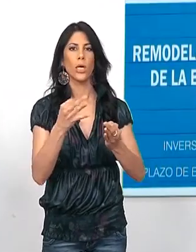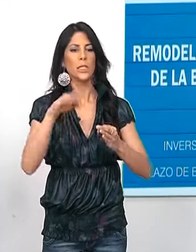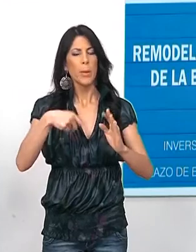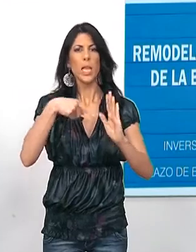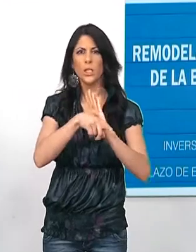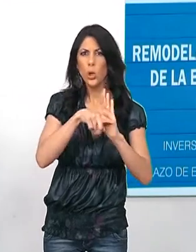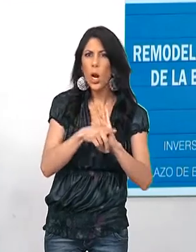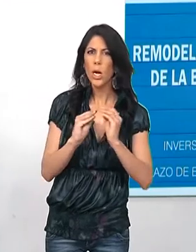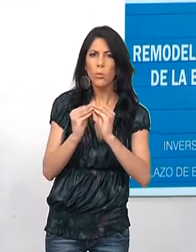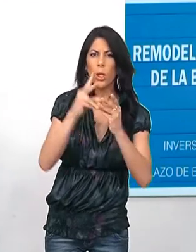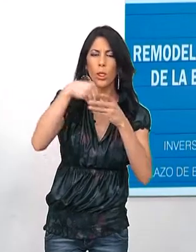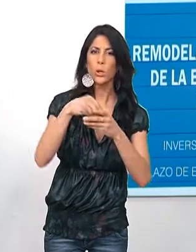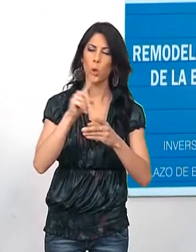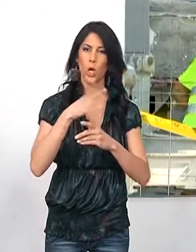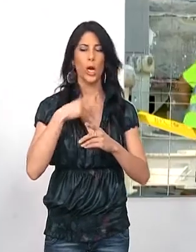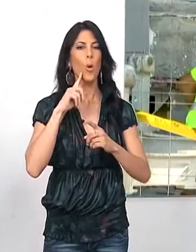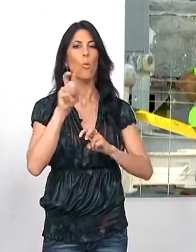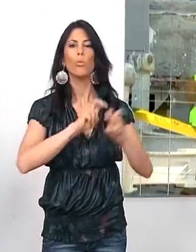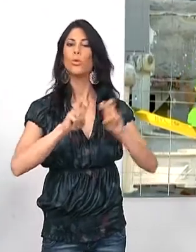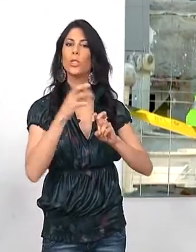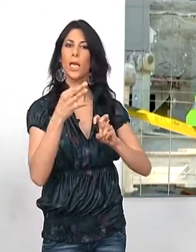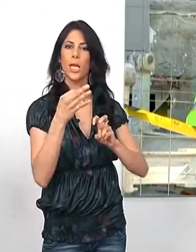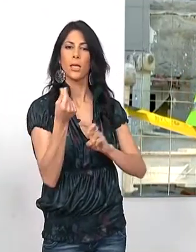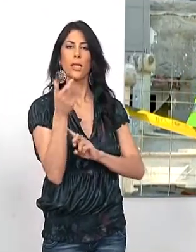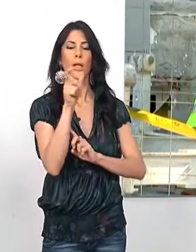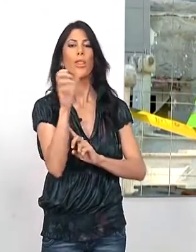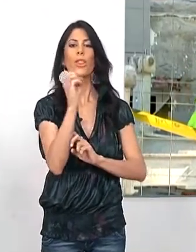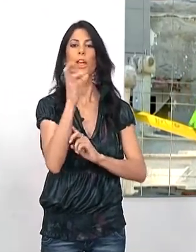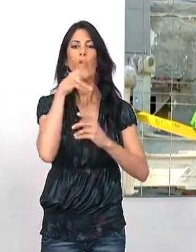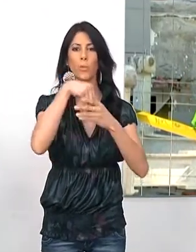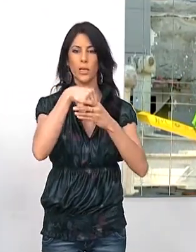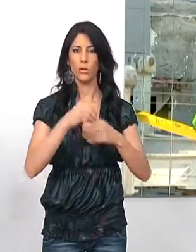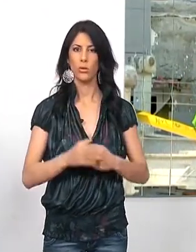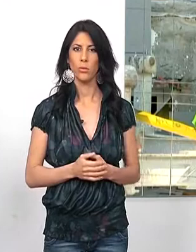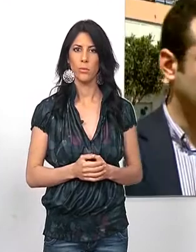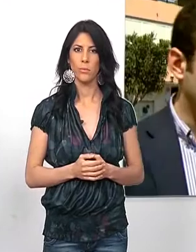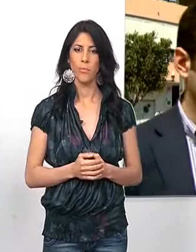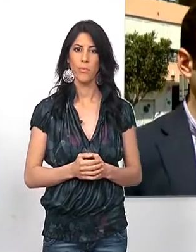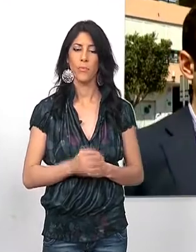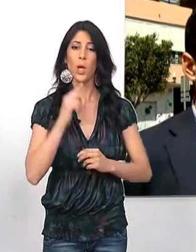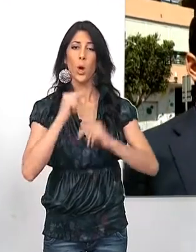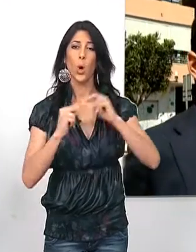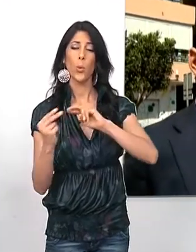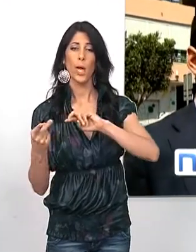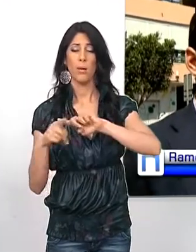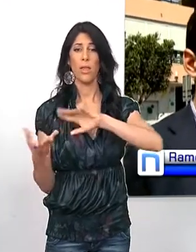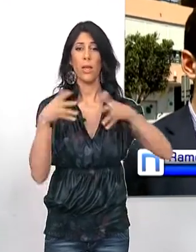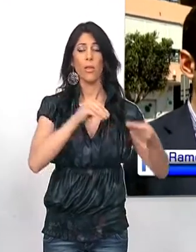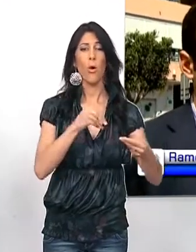ocuparse también de gestionarla y así buscar una fórmula de coste cero para este inmueble municipal. La obra de adecuación de la antigua Casa de la Juventud